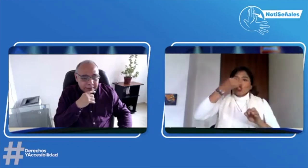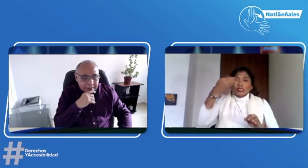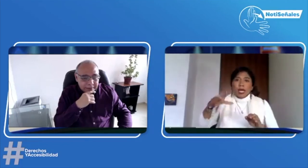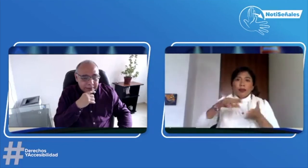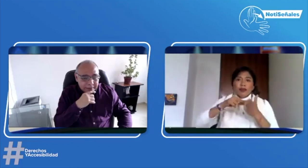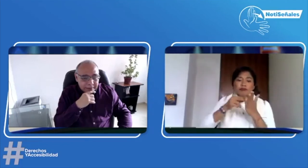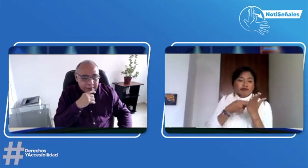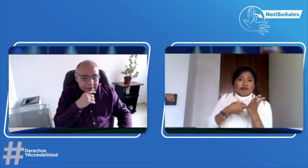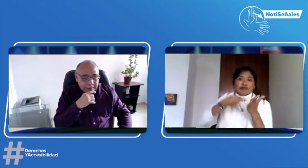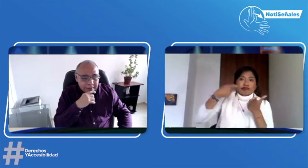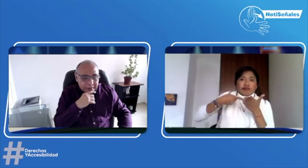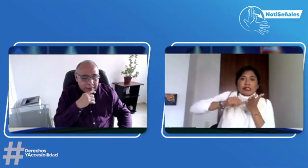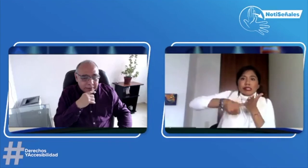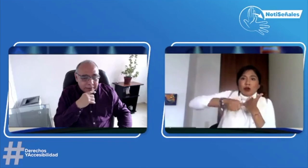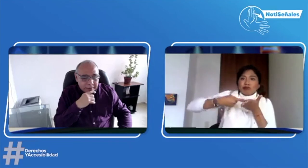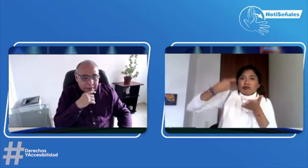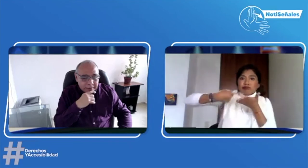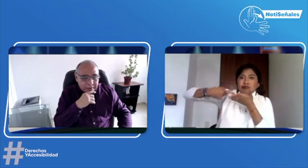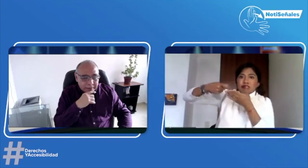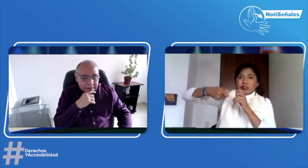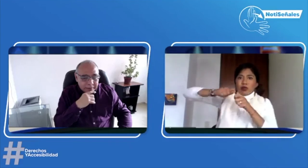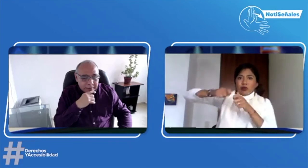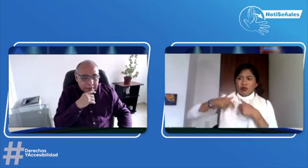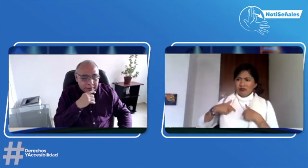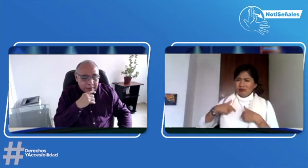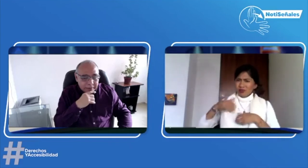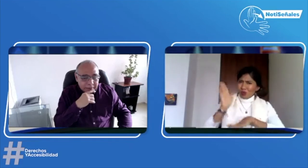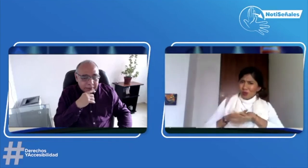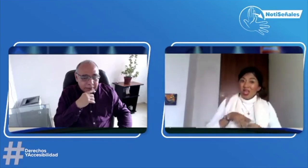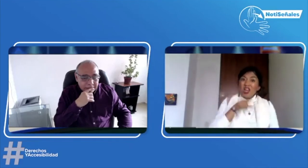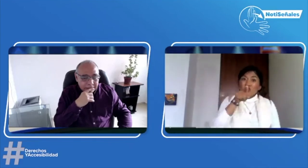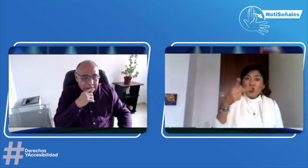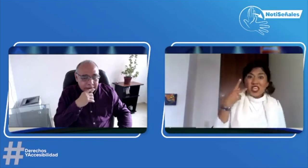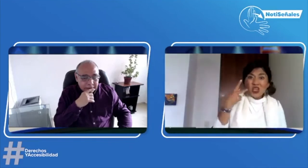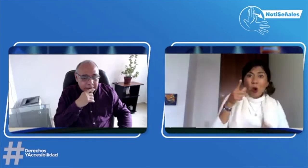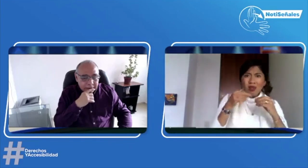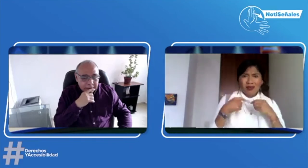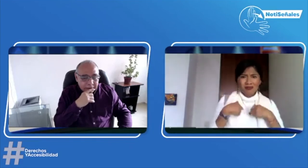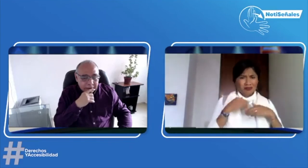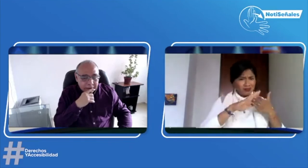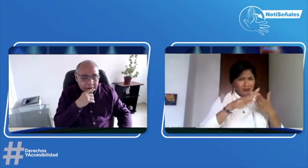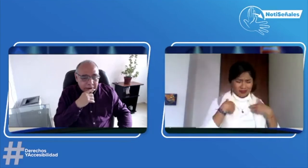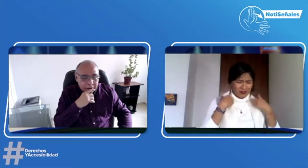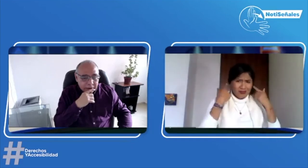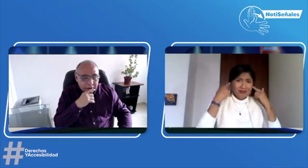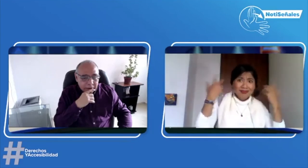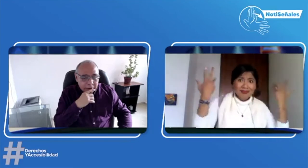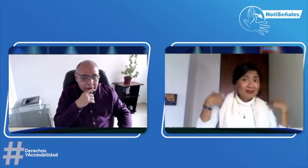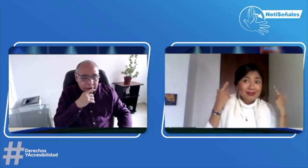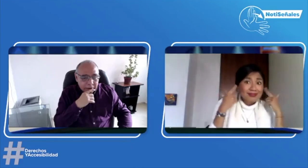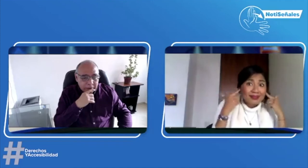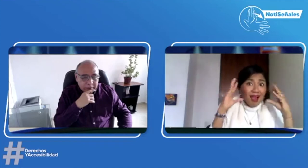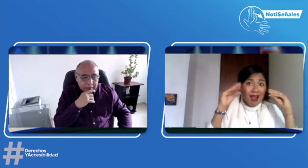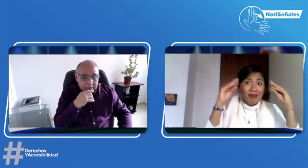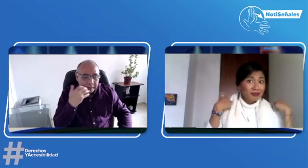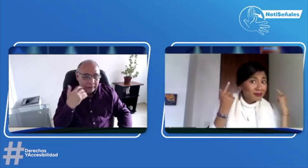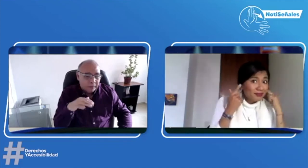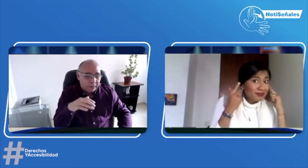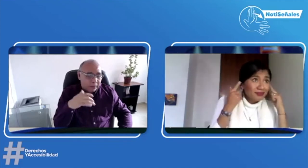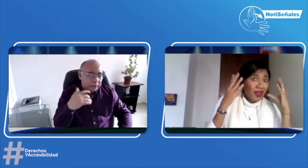ya como los votos que no están allí. Tocaba romperlos porque no están las cédulas. Me hablaban a mí. Yo les